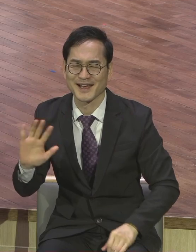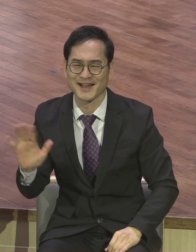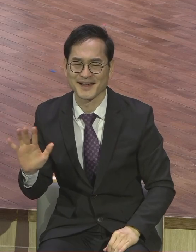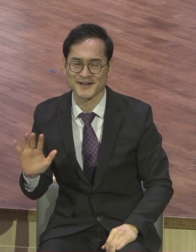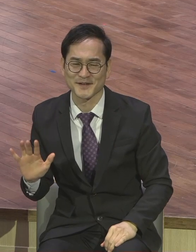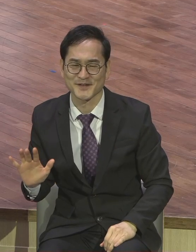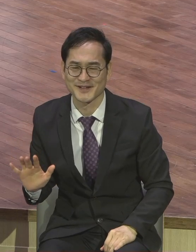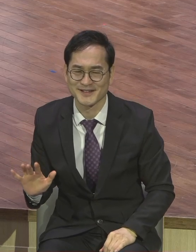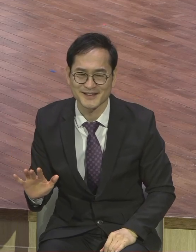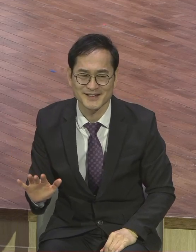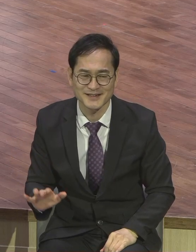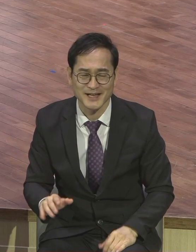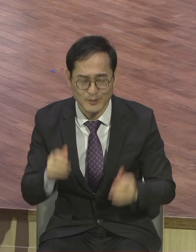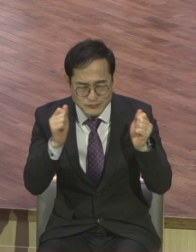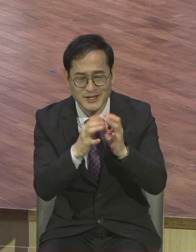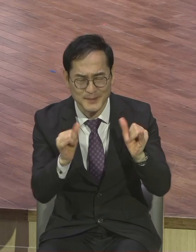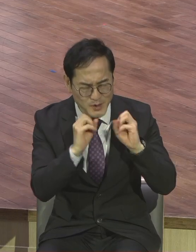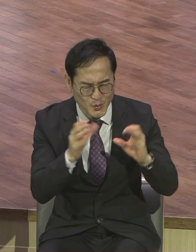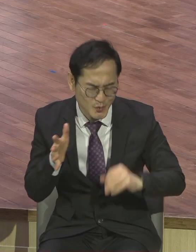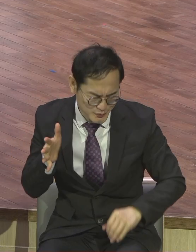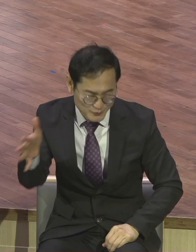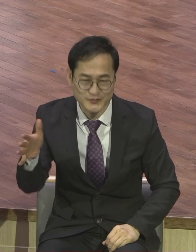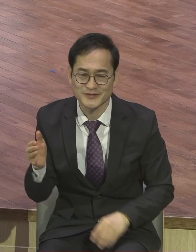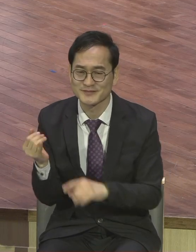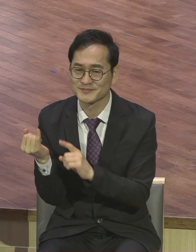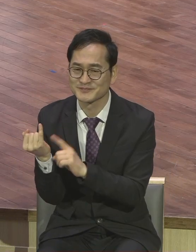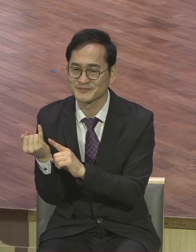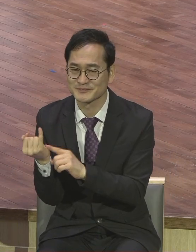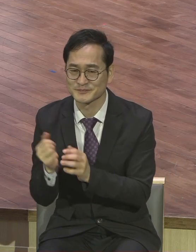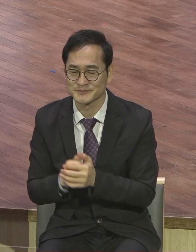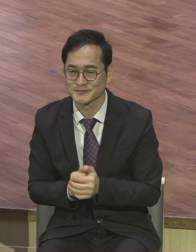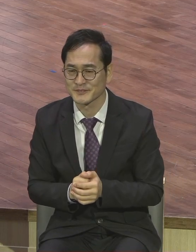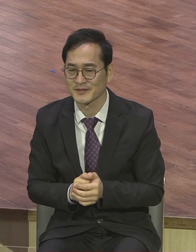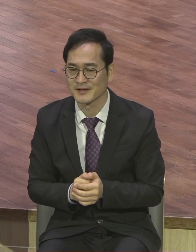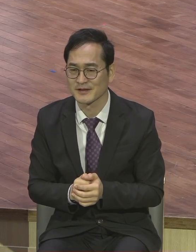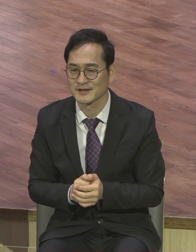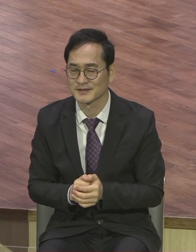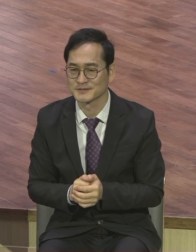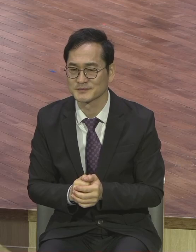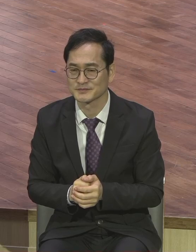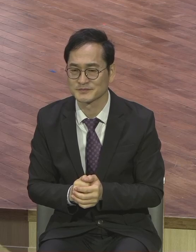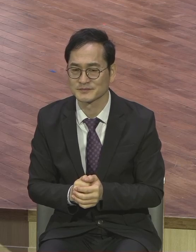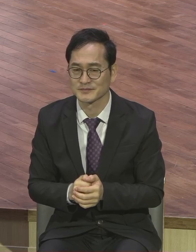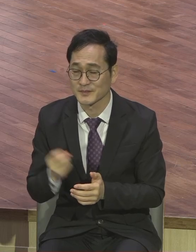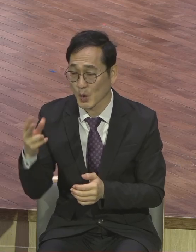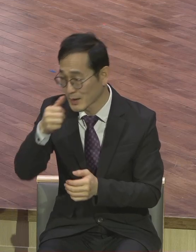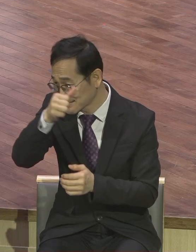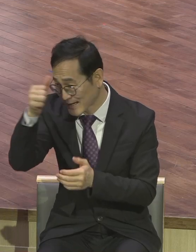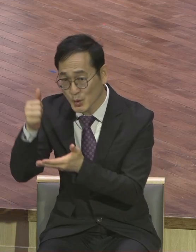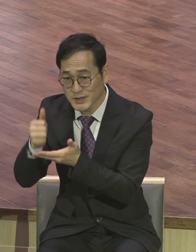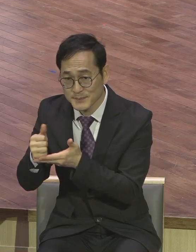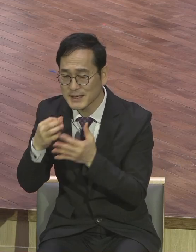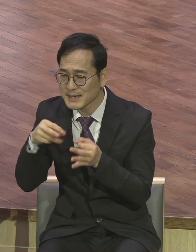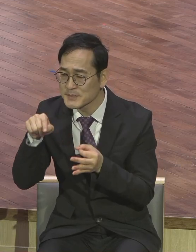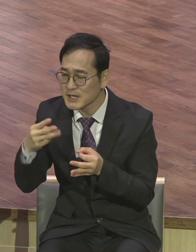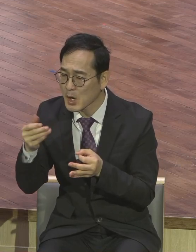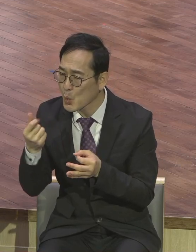해왔는데 우리 전문사역위원회 위원장 김선환 장노님이 많이 위로하고